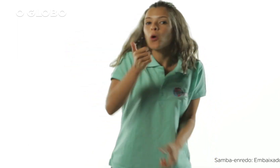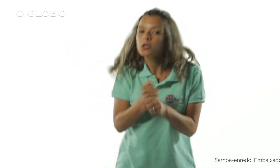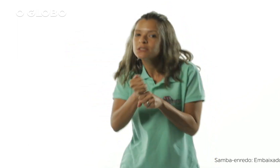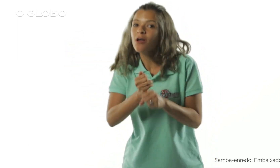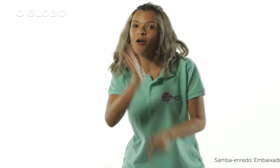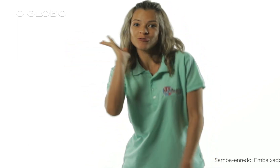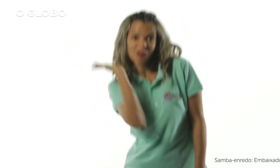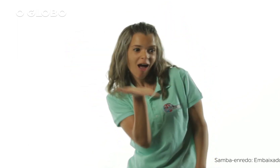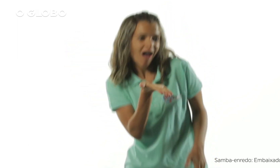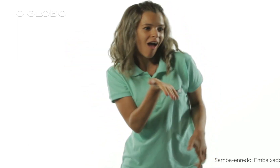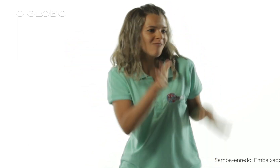emoção!